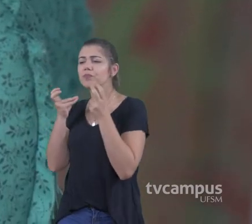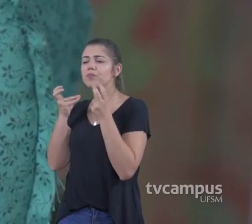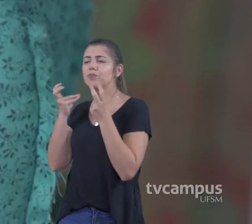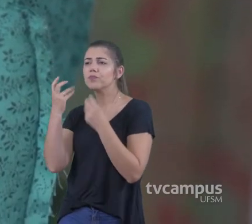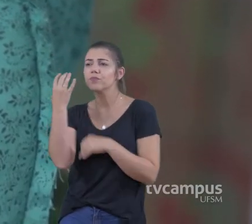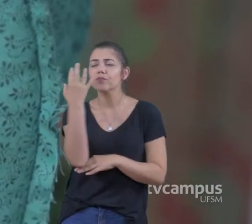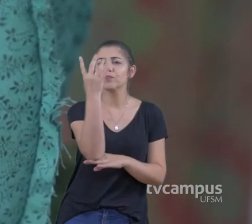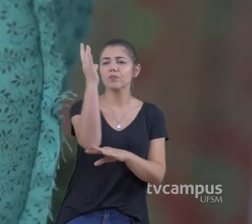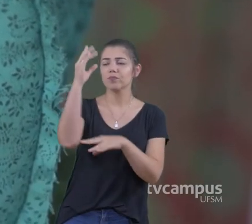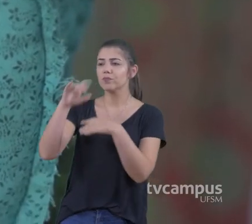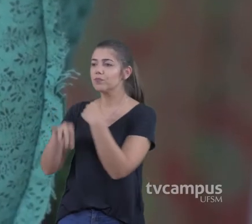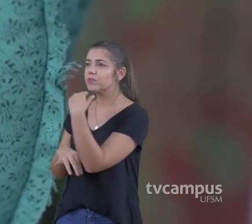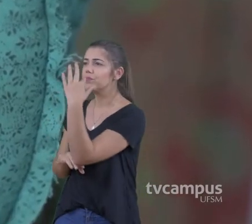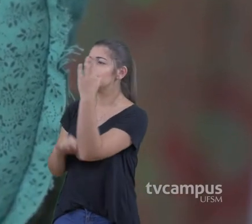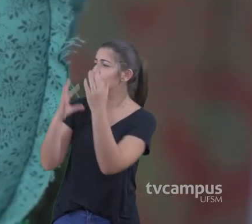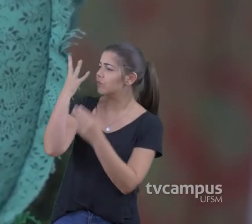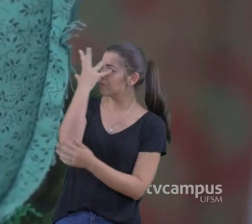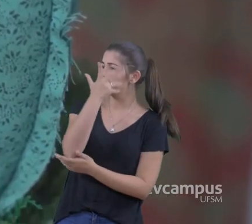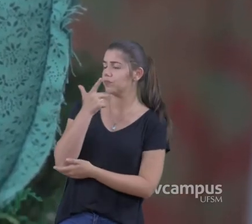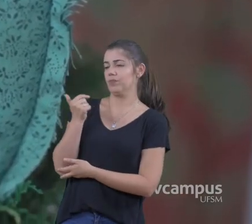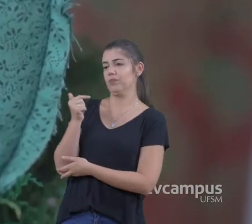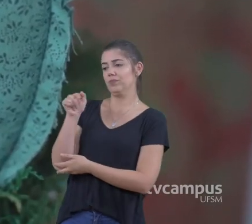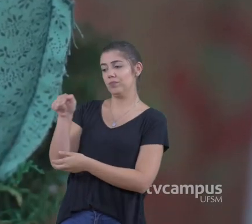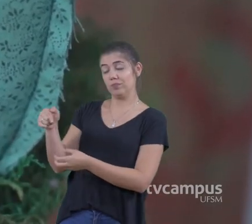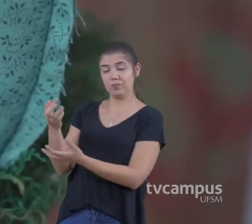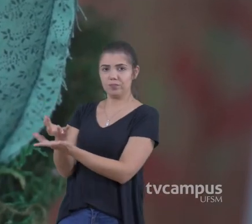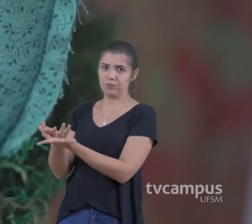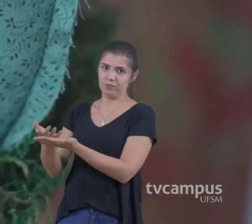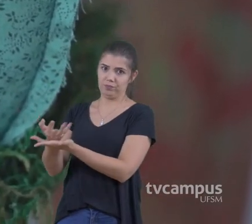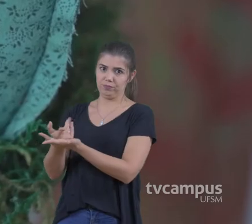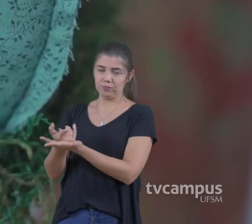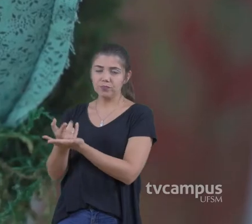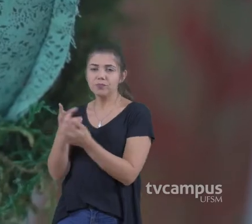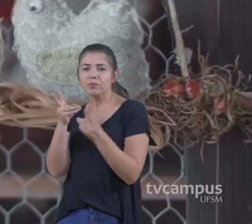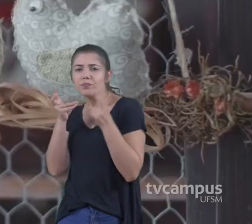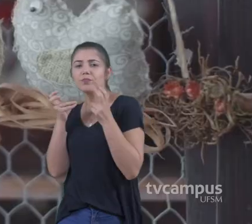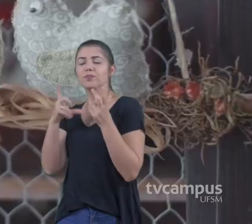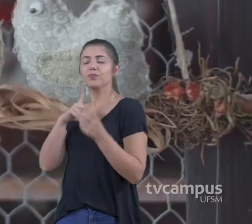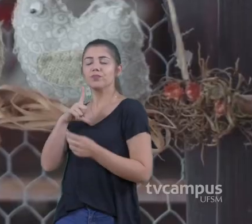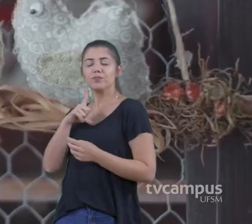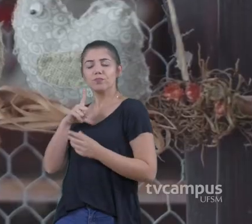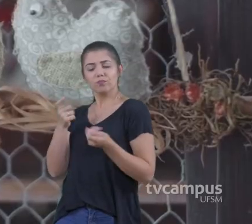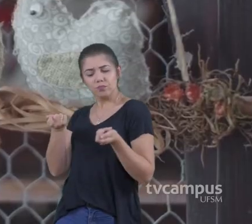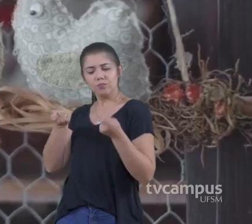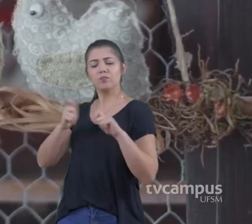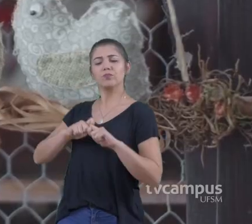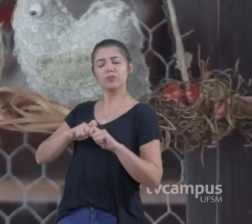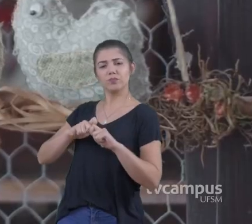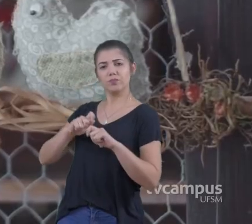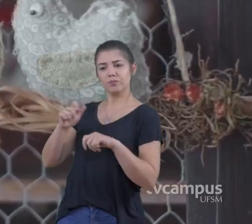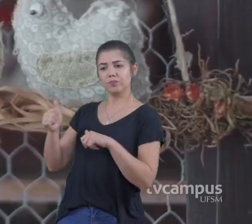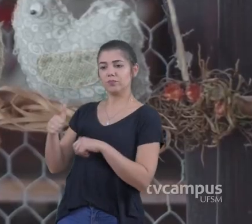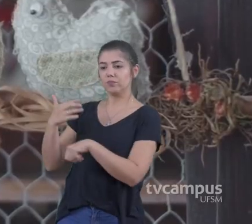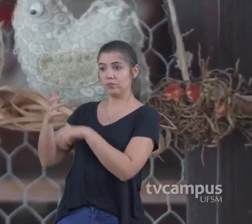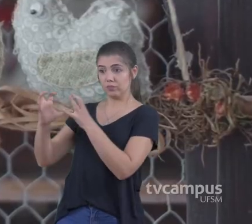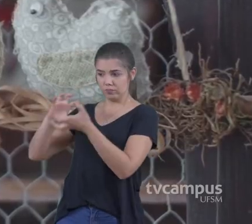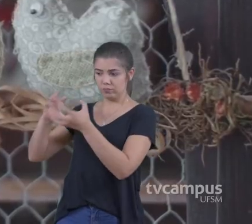Percebem essa paisagem Se elas Conseguem ver Que tem potencial E como é Esse potencial Pode ser trabalhado Dentro do artesanato